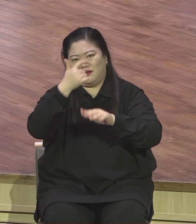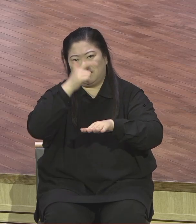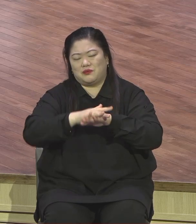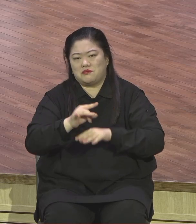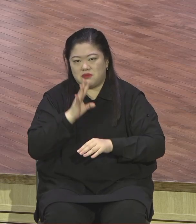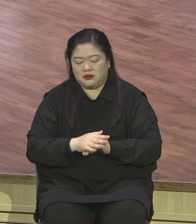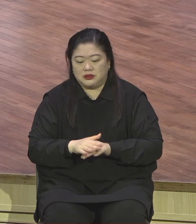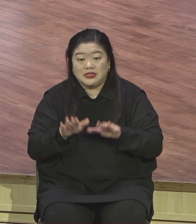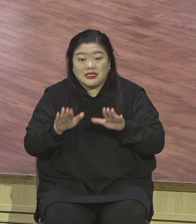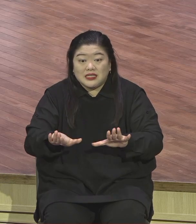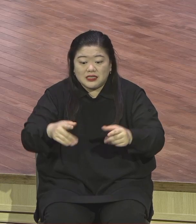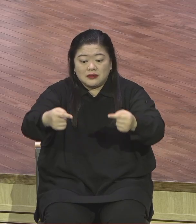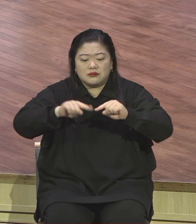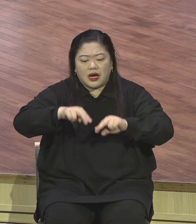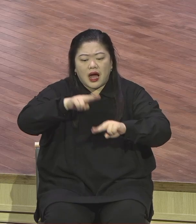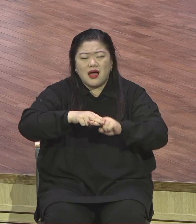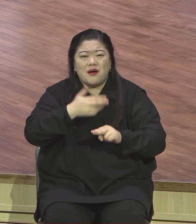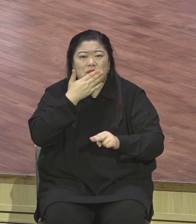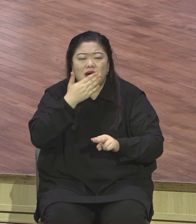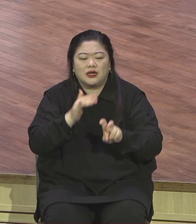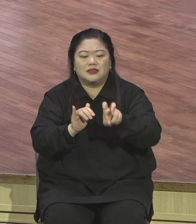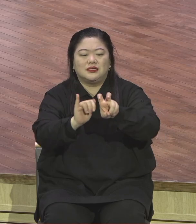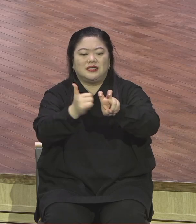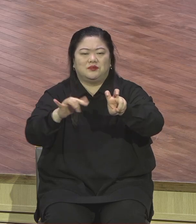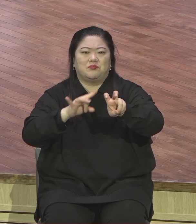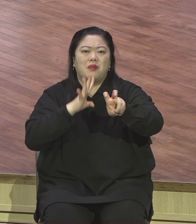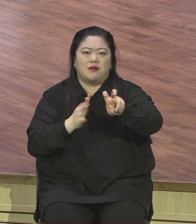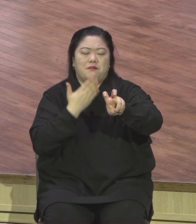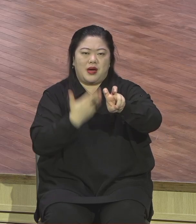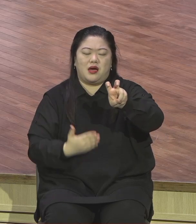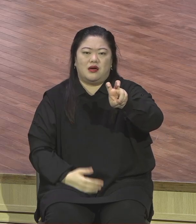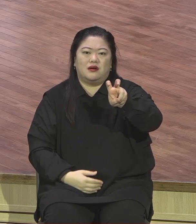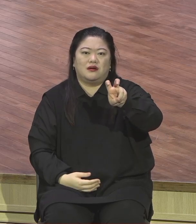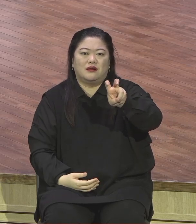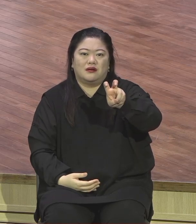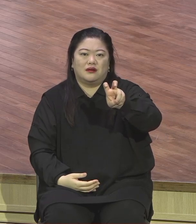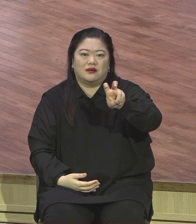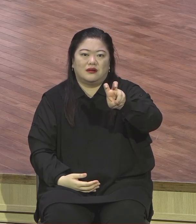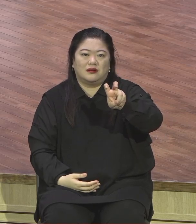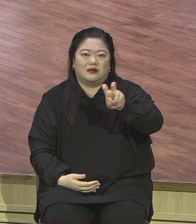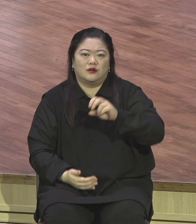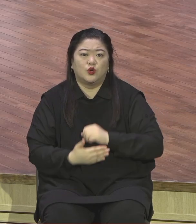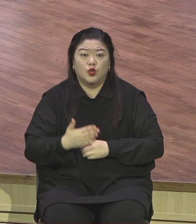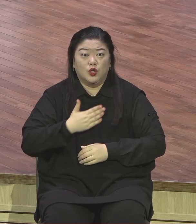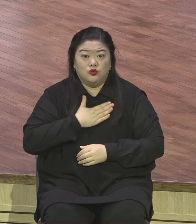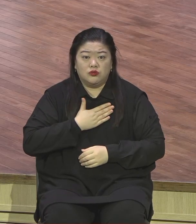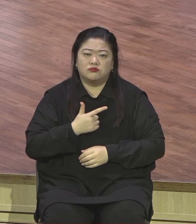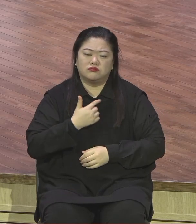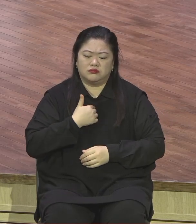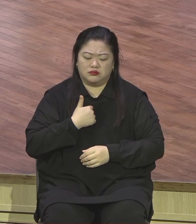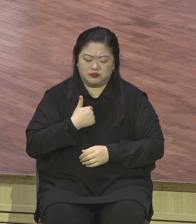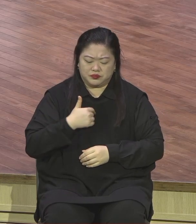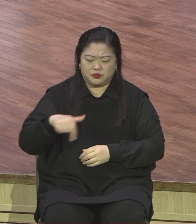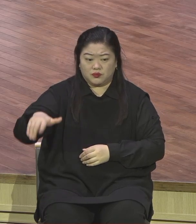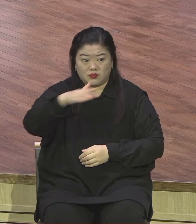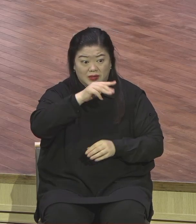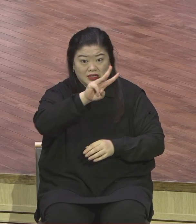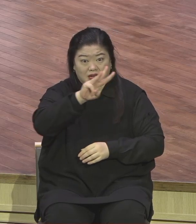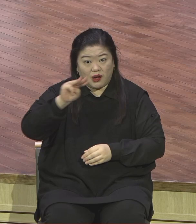안타깝습니다. 우리가 어떻게 해서든 한 명이라도 더 함께 예배를 드리게 하기 위해서 본당을